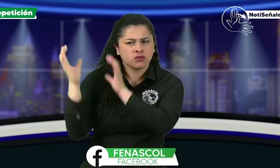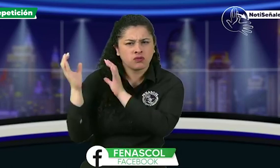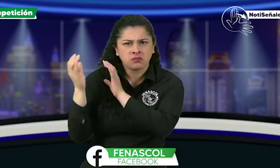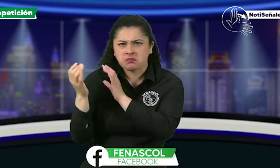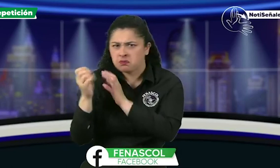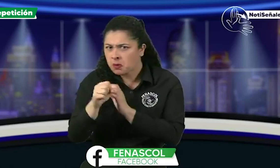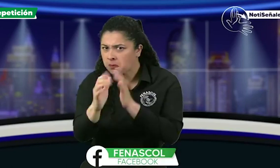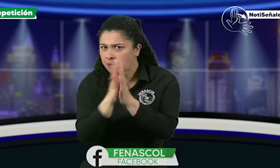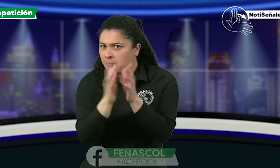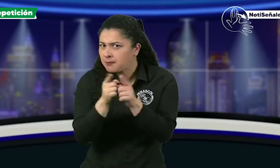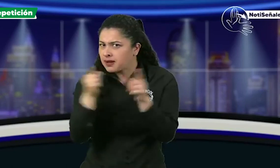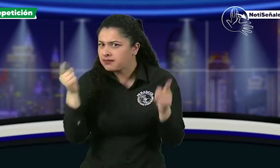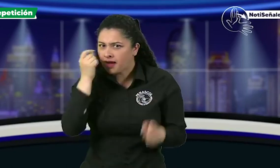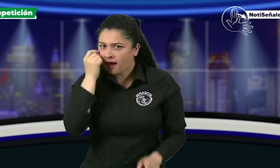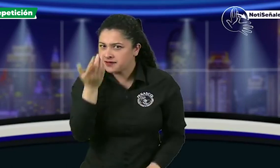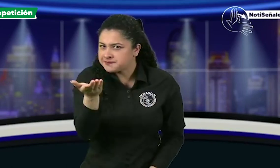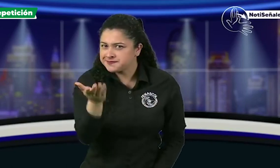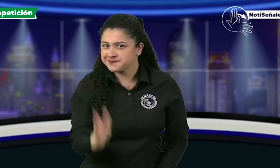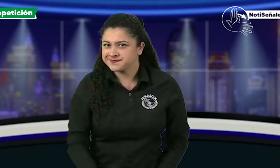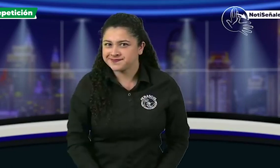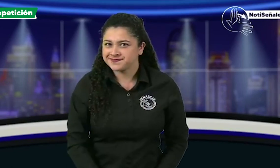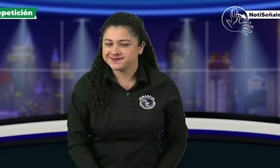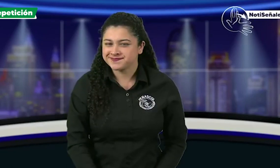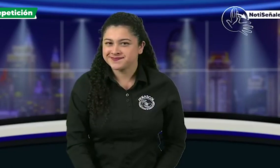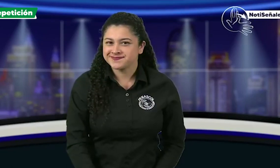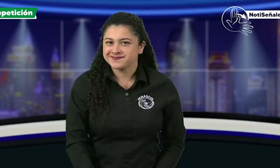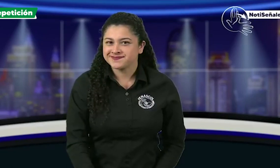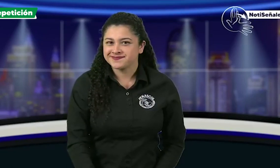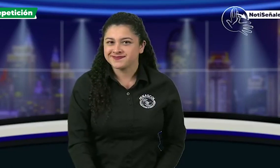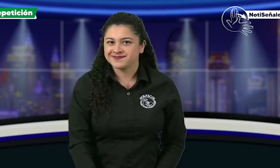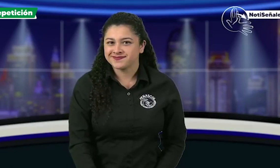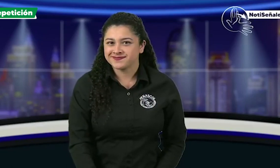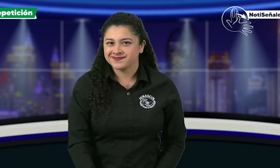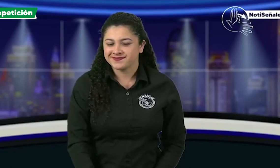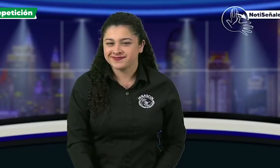Cauca en este caso en Popayán? Henry ¿tienes información al respecto?